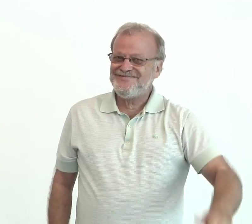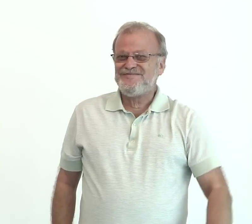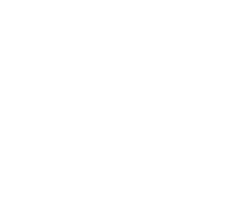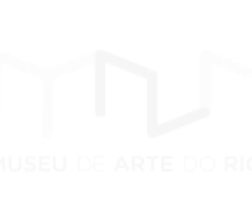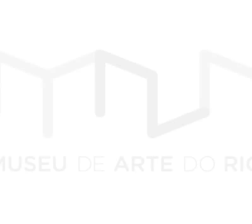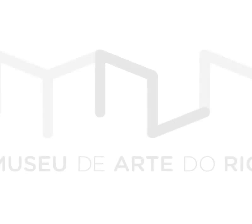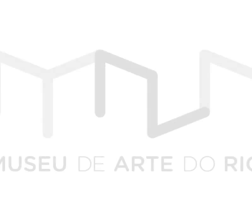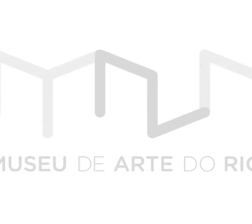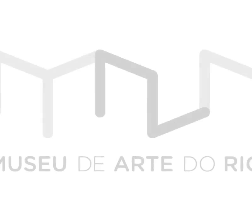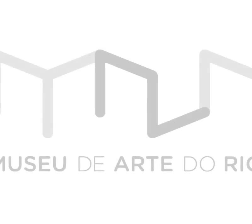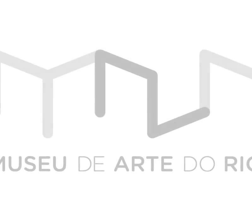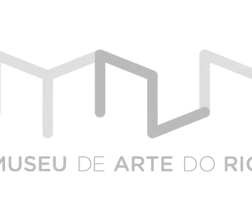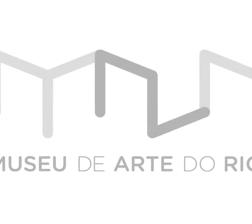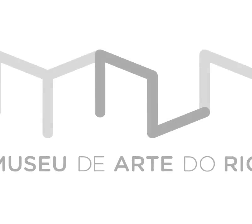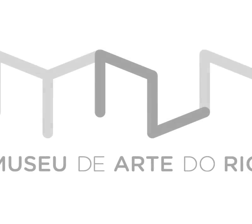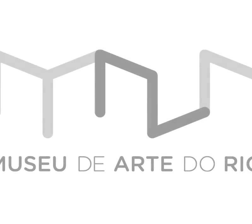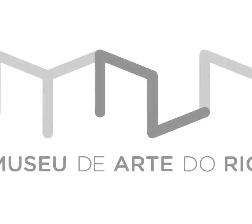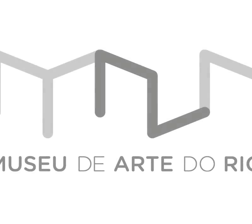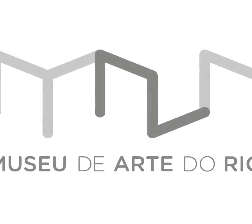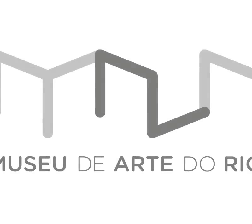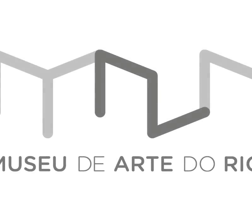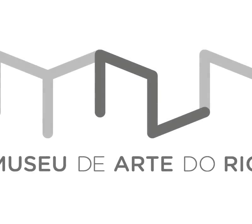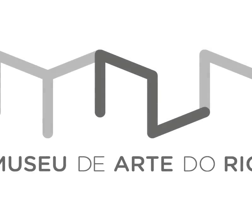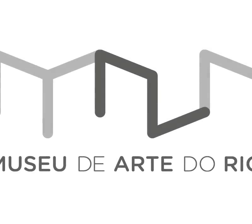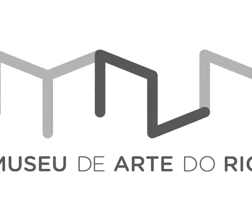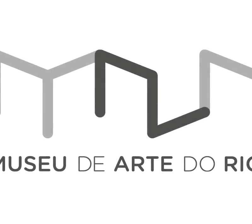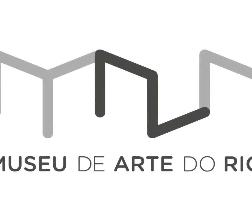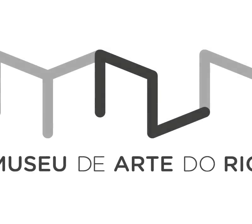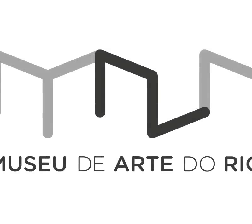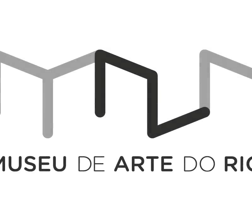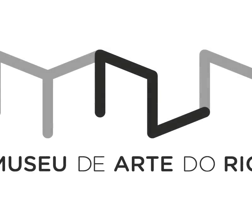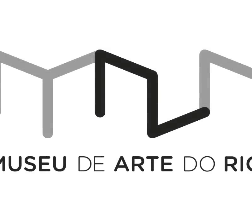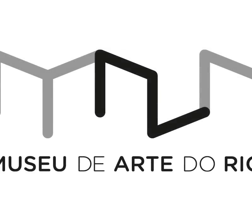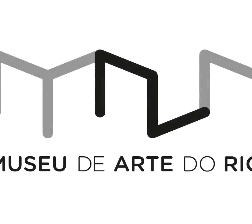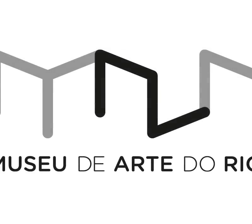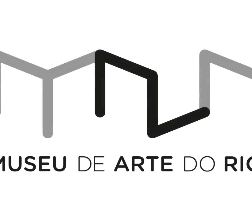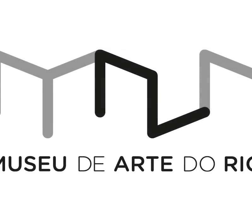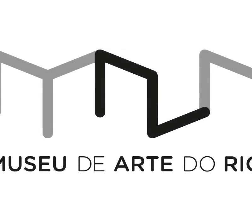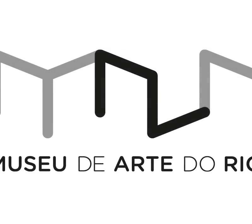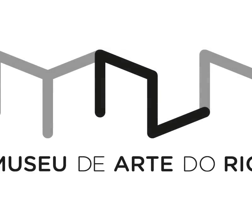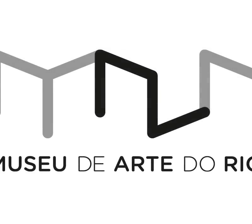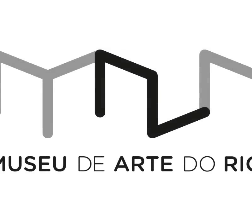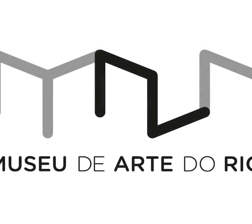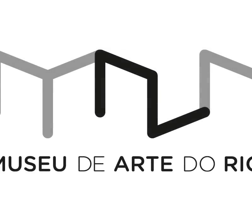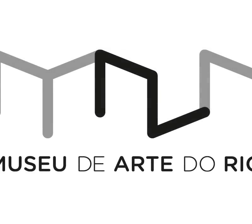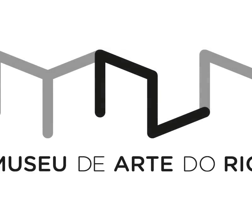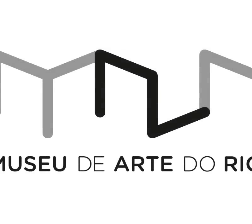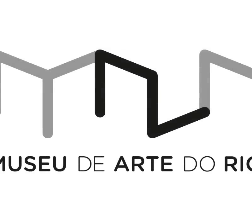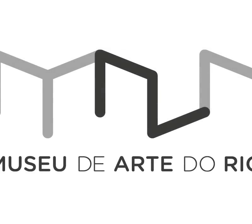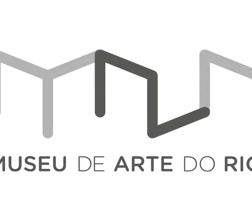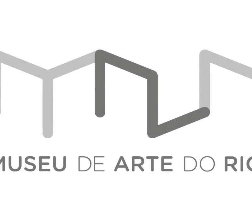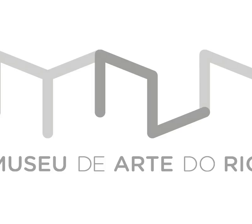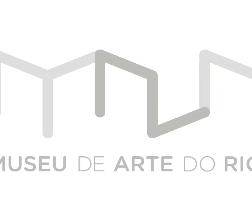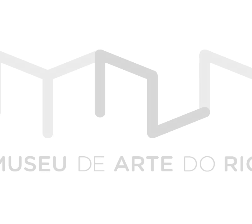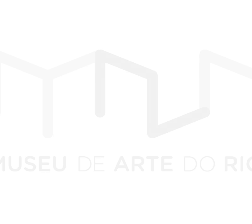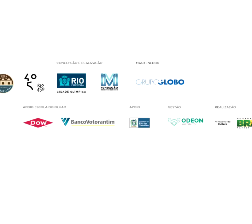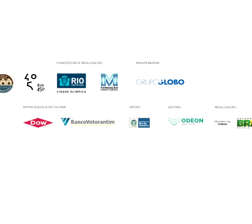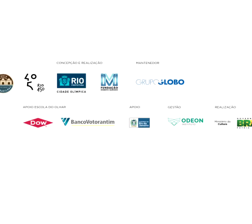Fundo Branco, Lobo Museu de Arte do Rio, cores preto e cinza. Lei de Incentivo à Cultura, Porto Maravilha,